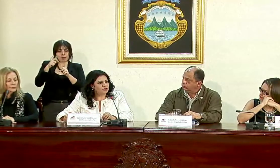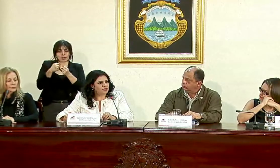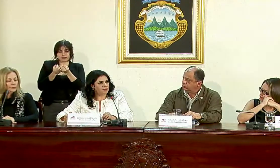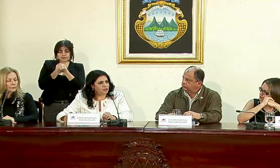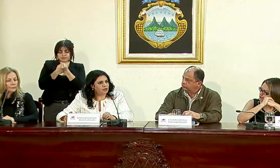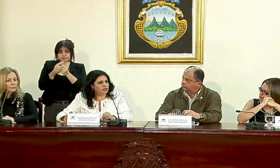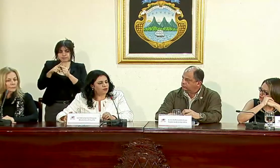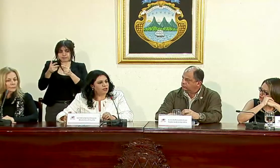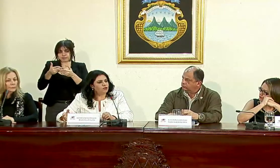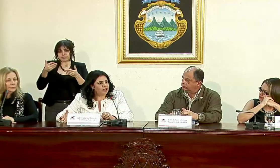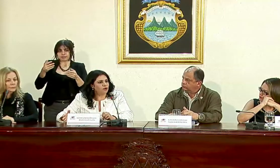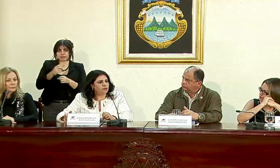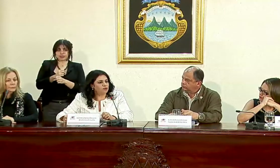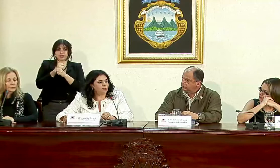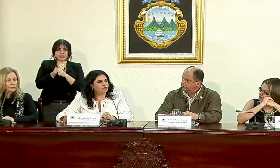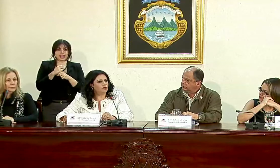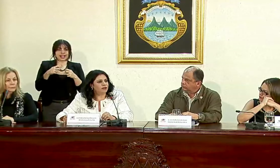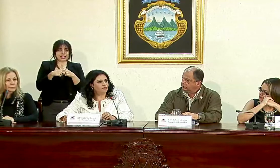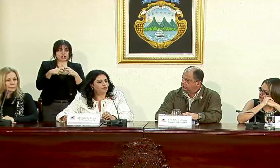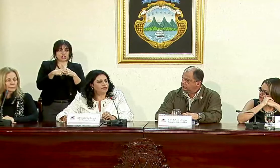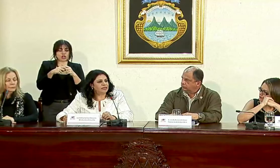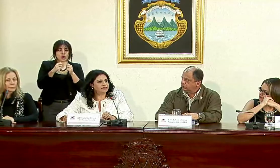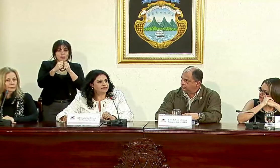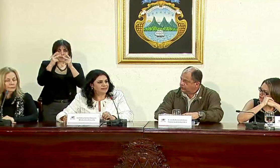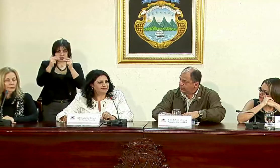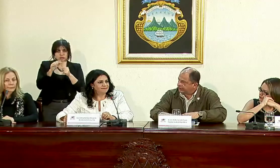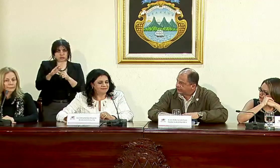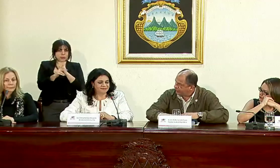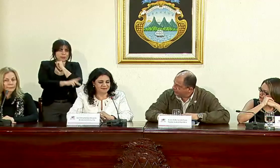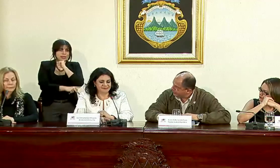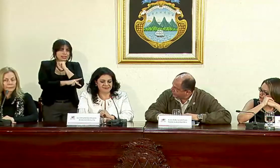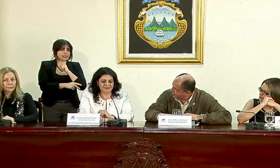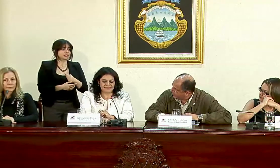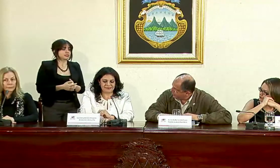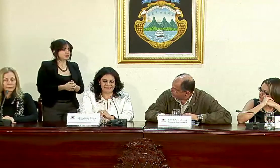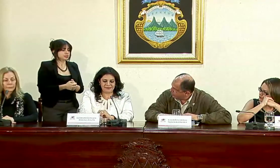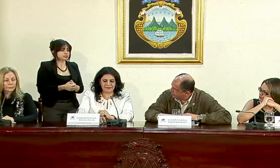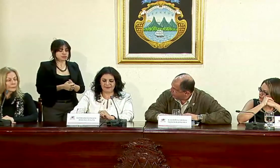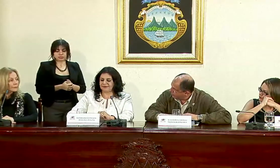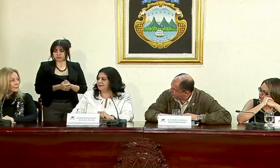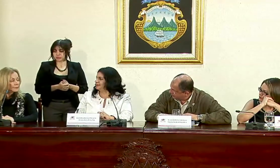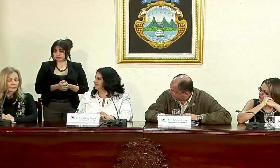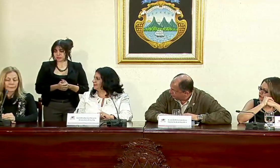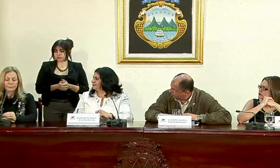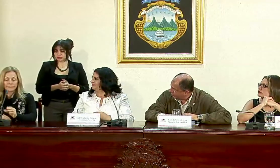dispositivos de seguimiento electrónico ya con presupuesto de la República Muchas gracias ¿Puedo la Ministra? un lado?